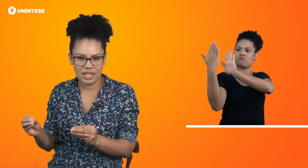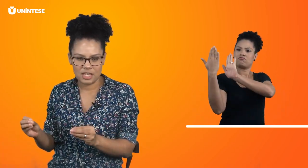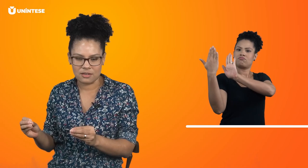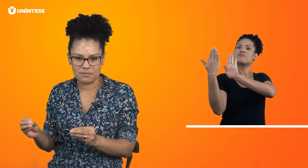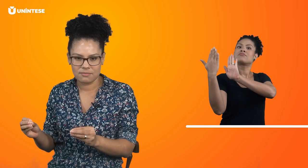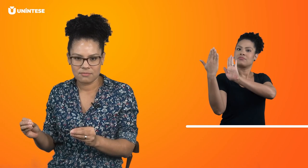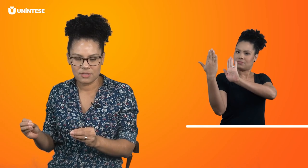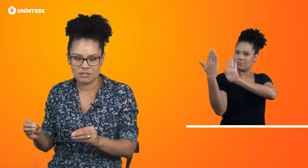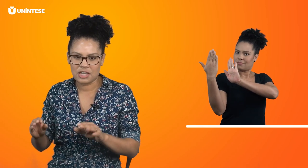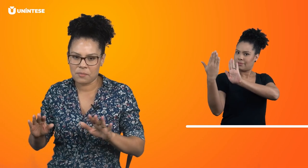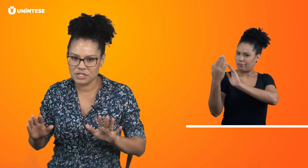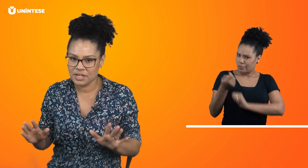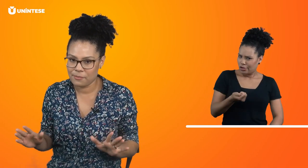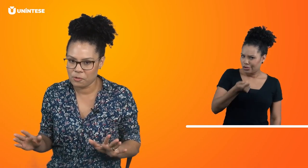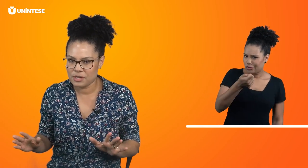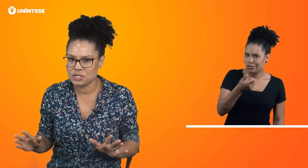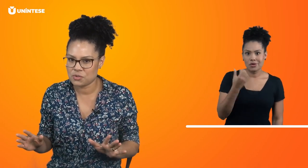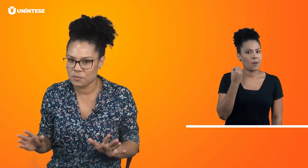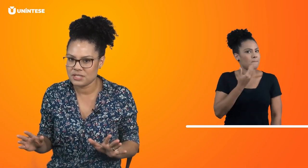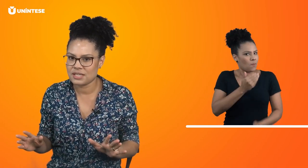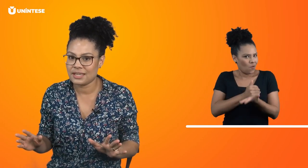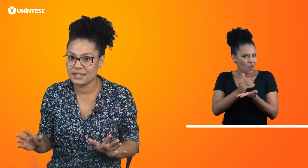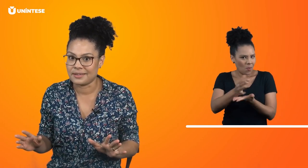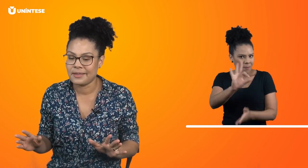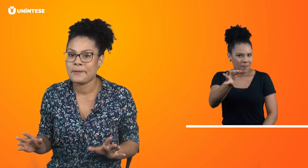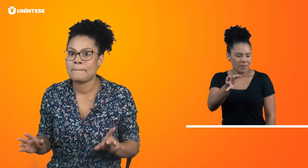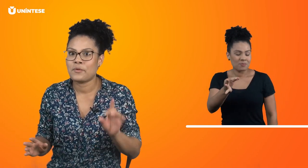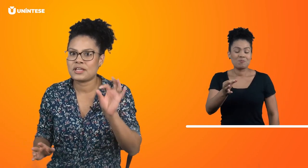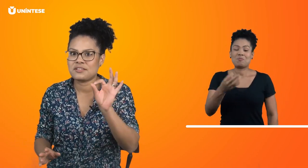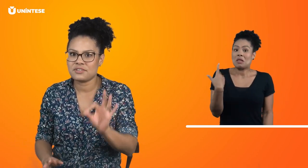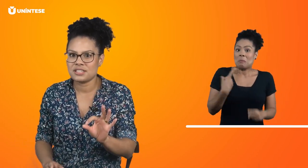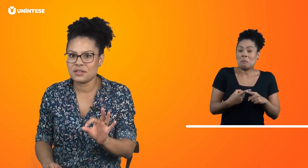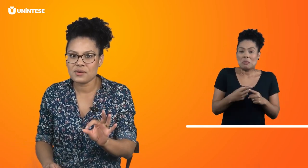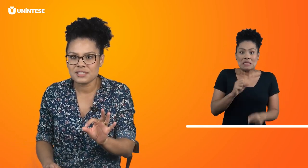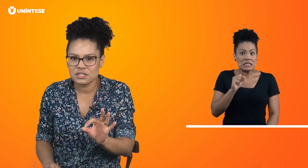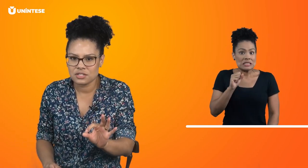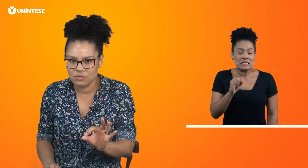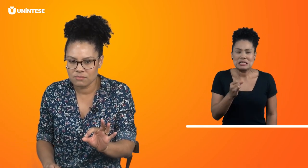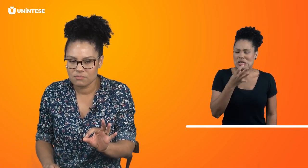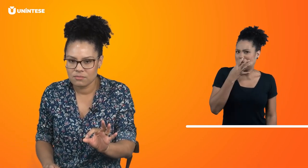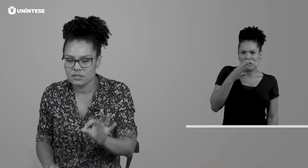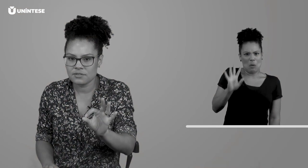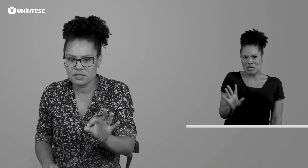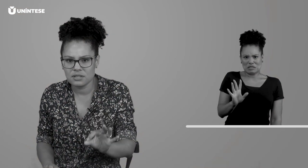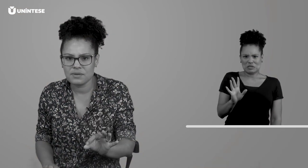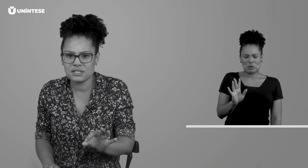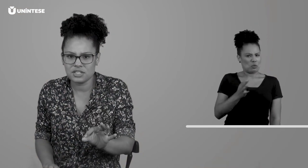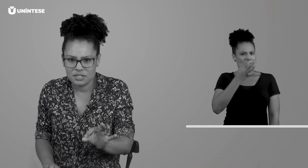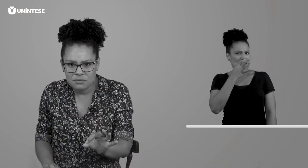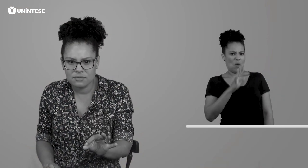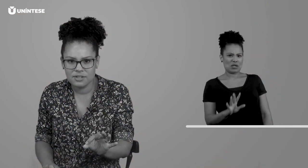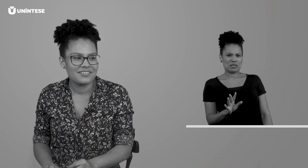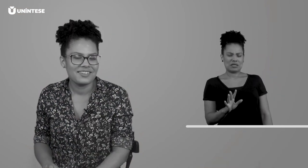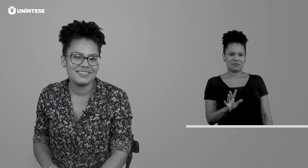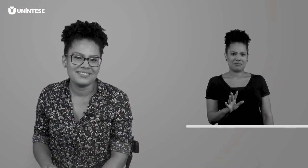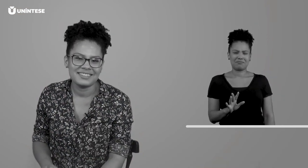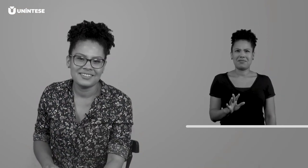ele. Já é uma dica boa pra gente começar aqui, porque se você não assistiu... Se você não assistiu... Eu falei com o sotaque